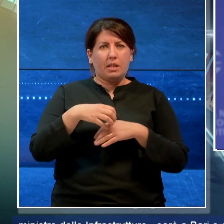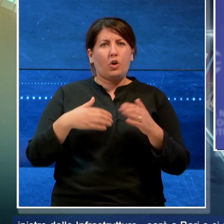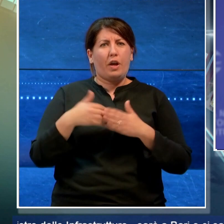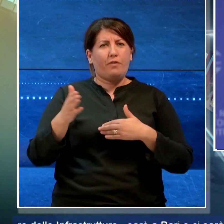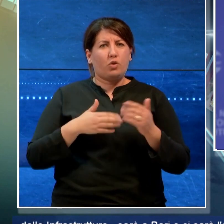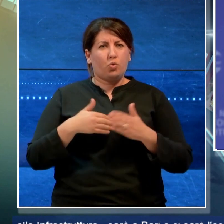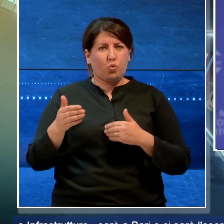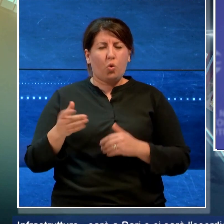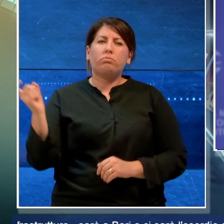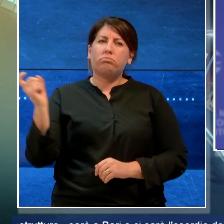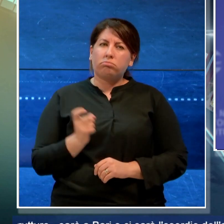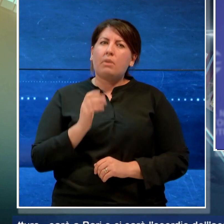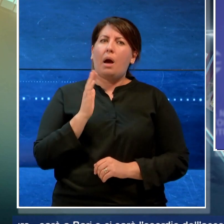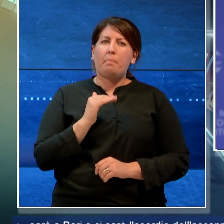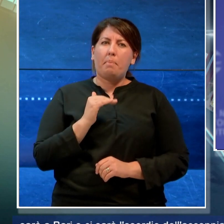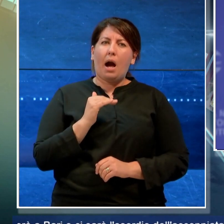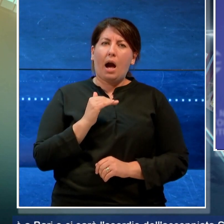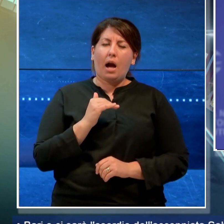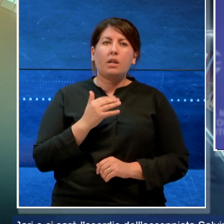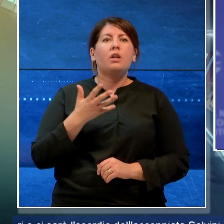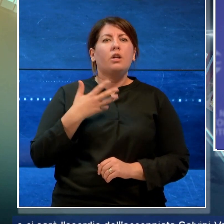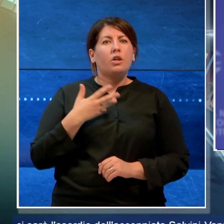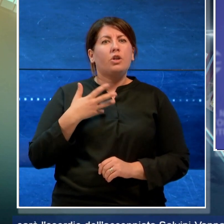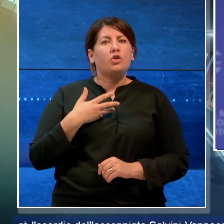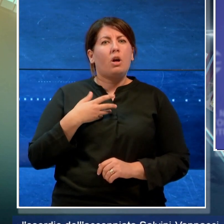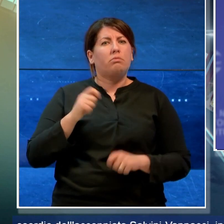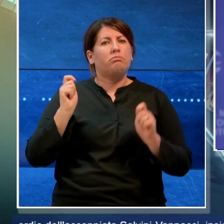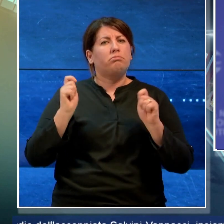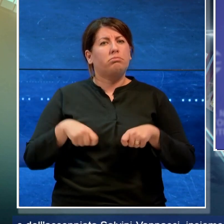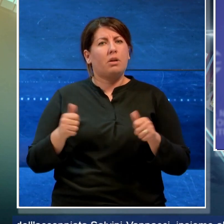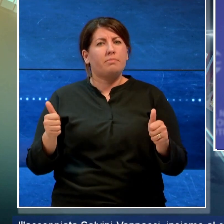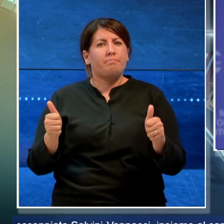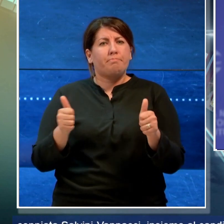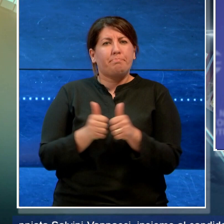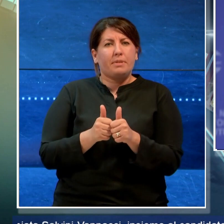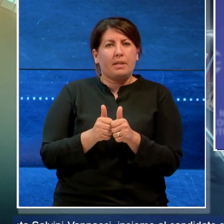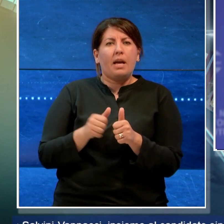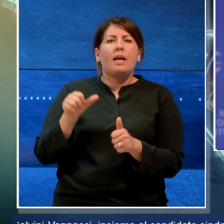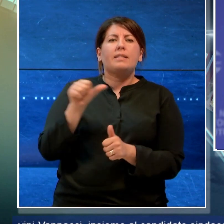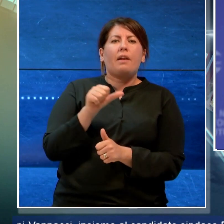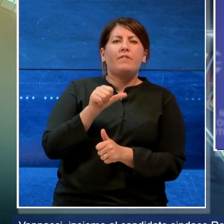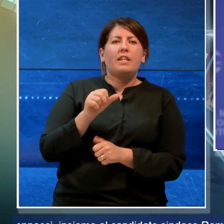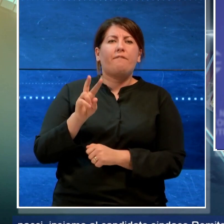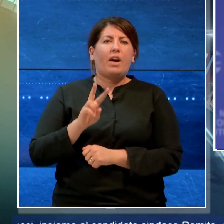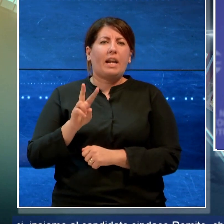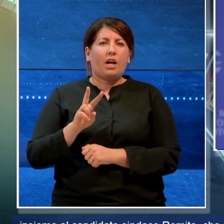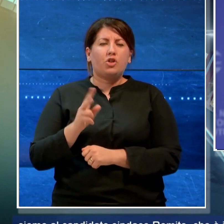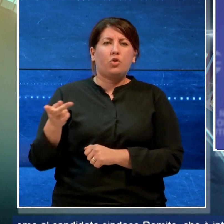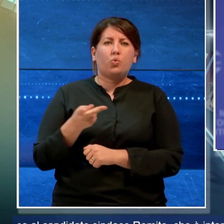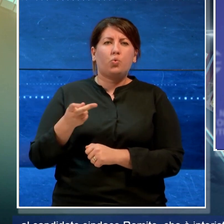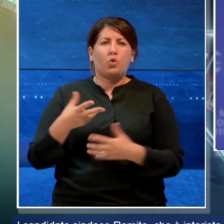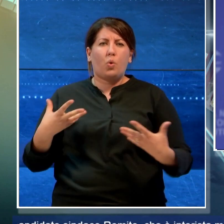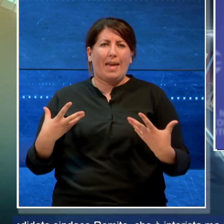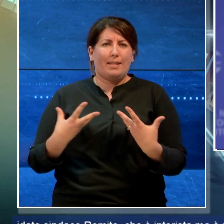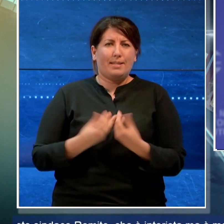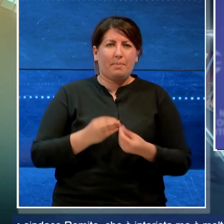sarò a Bari e ci sarà l'esordio dell'accoppiata Salvini-Vannacci insieme al